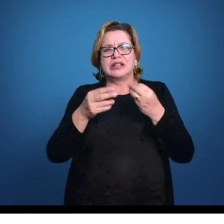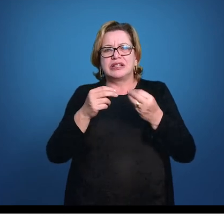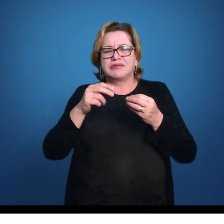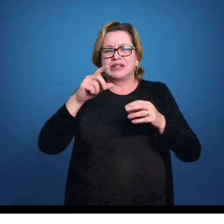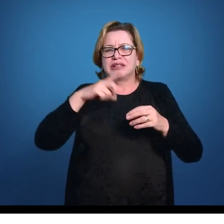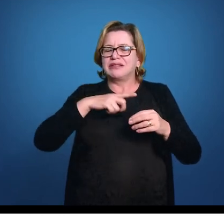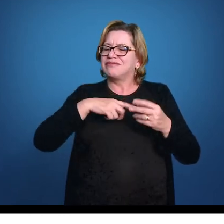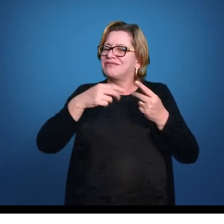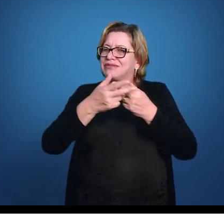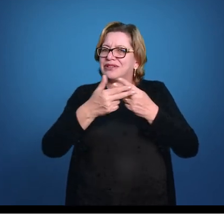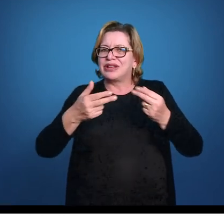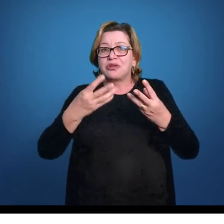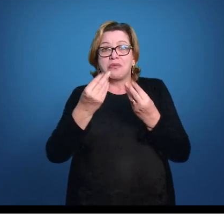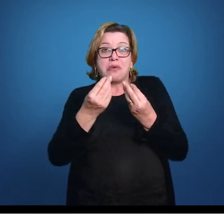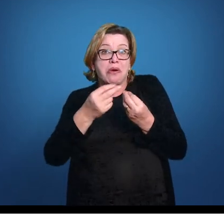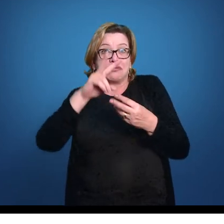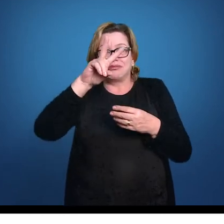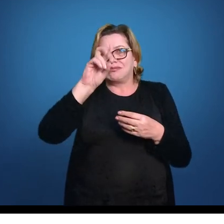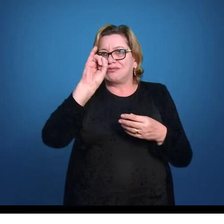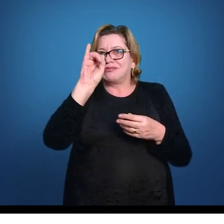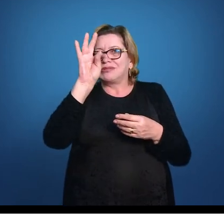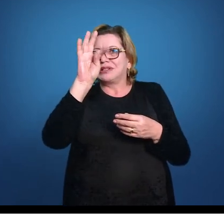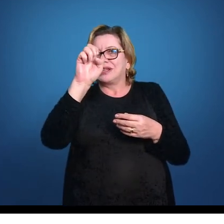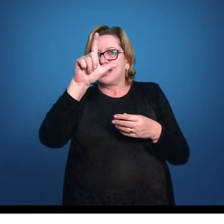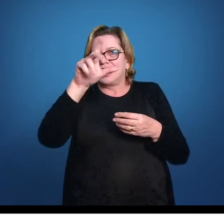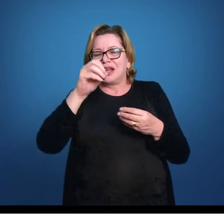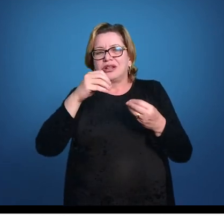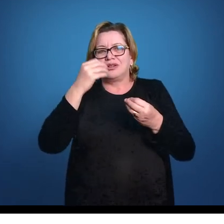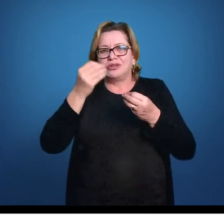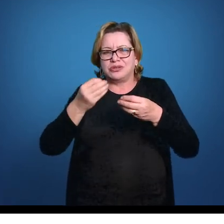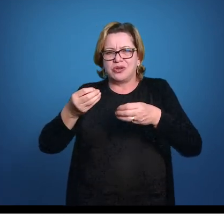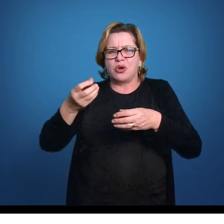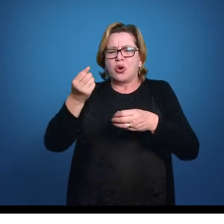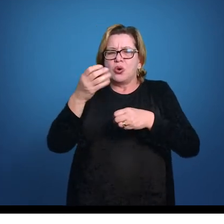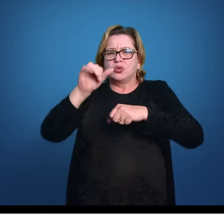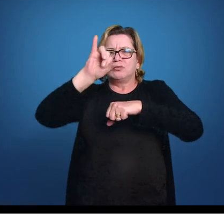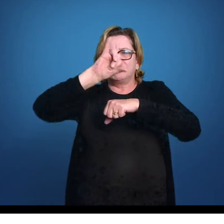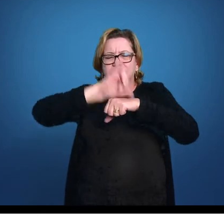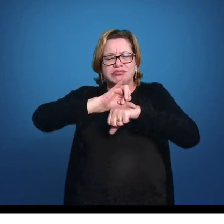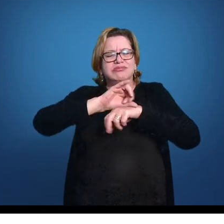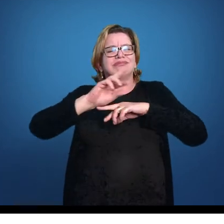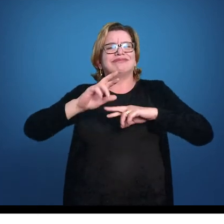megalésticos com muito vitelo, centroléstico com vitelo dentro, bem no miolo,